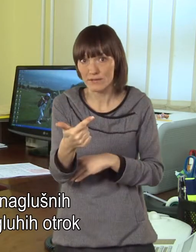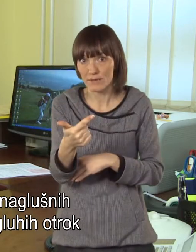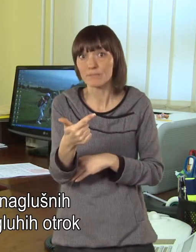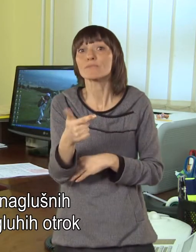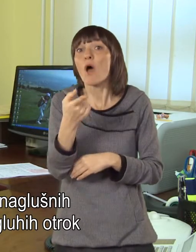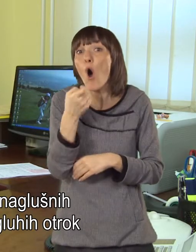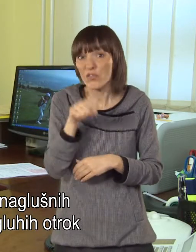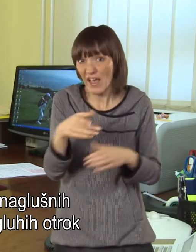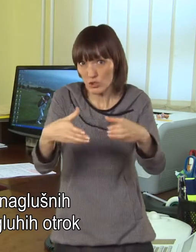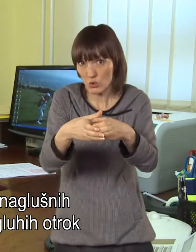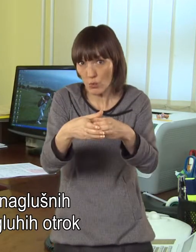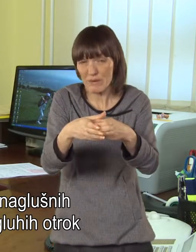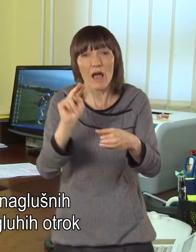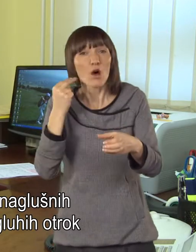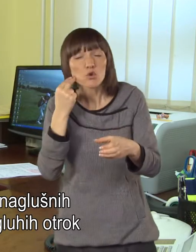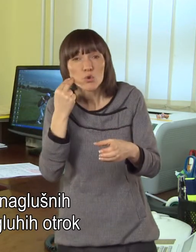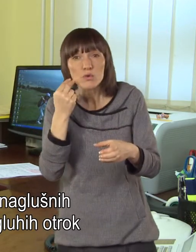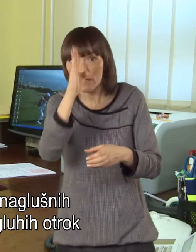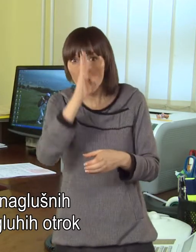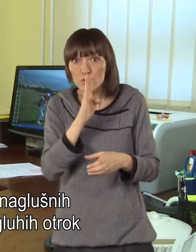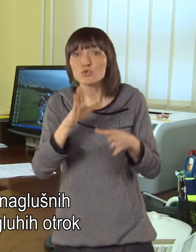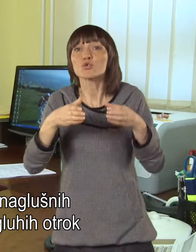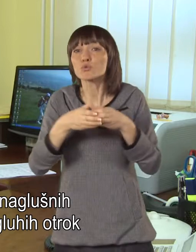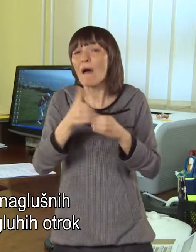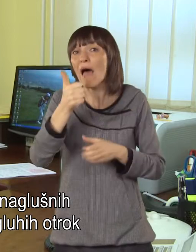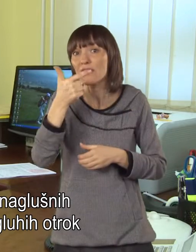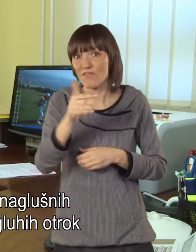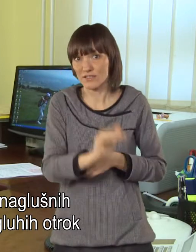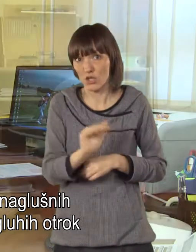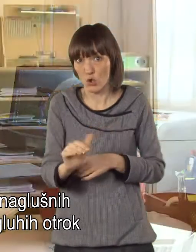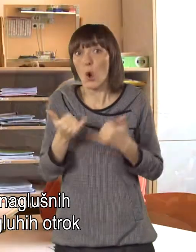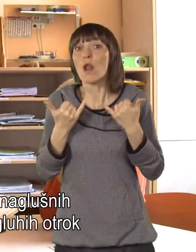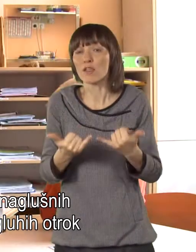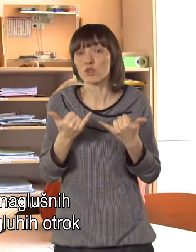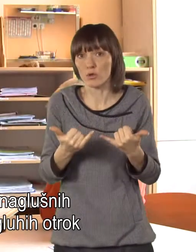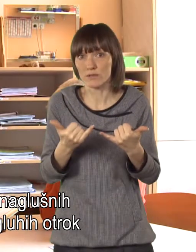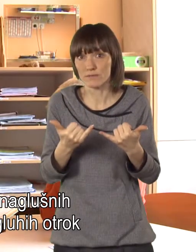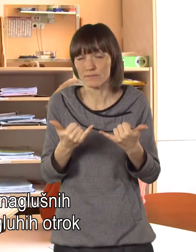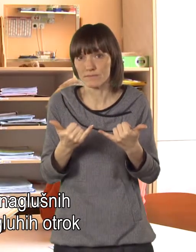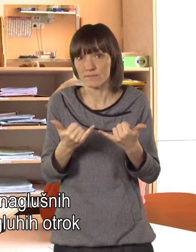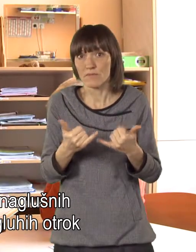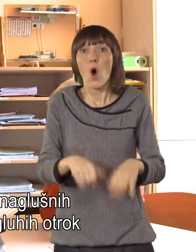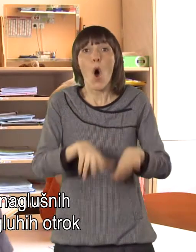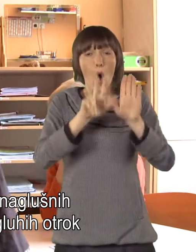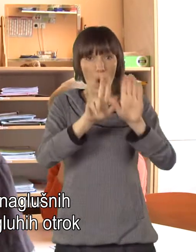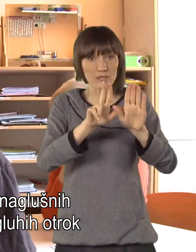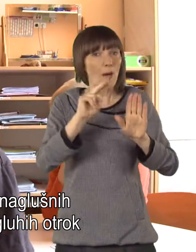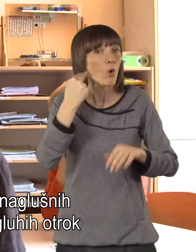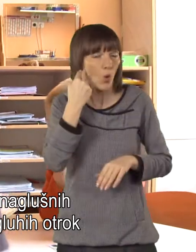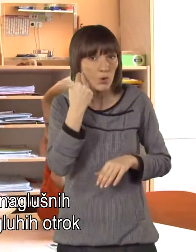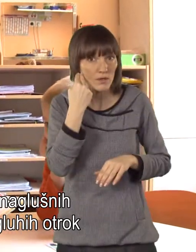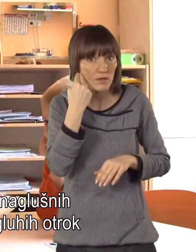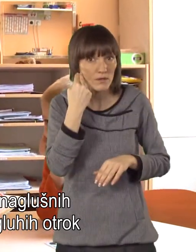tega je gluhih in naglušnih otrok 21. V letošnjem letu od tega je